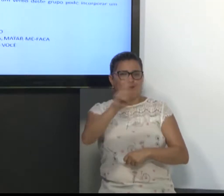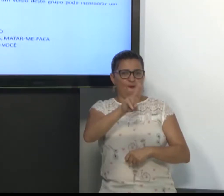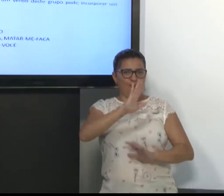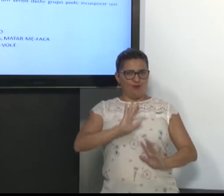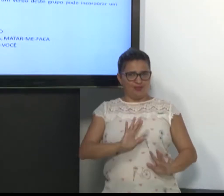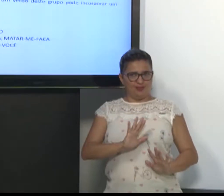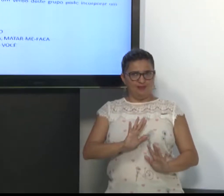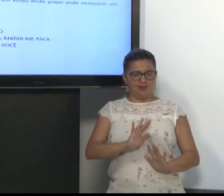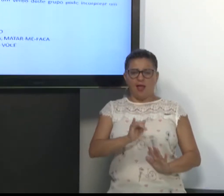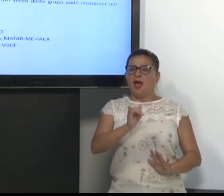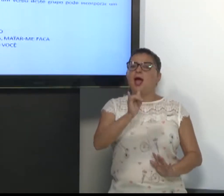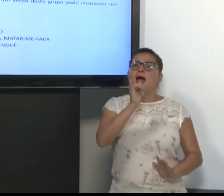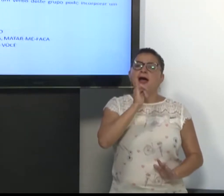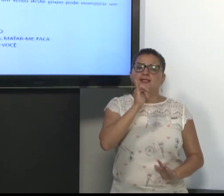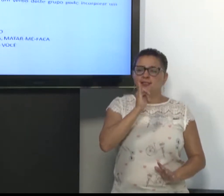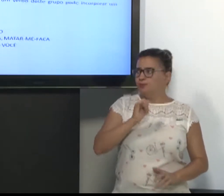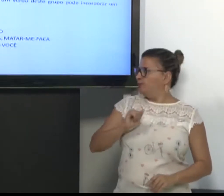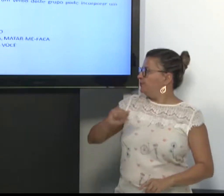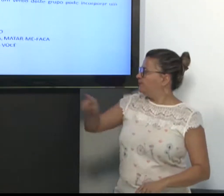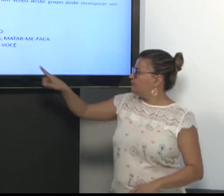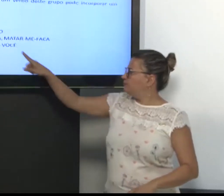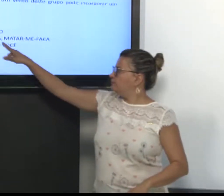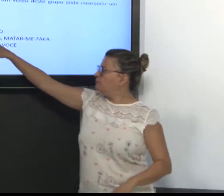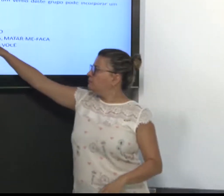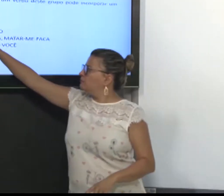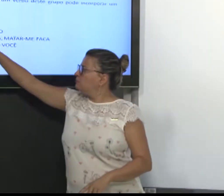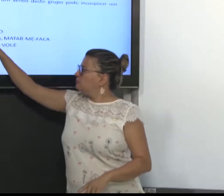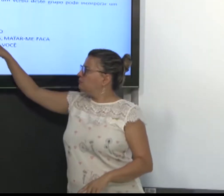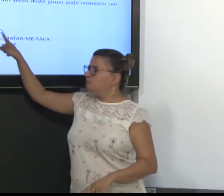Aproveita-se o classificador e usa junto. Por exemplo.